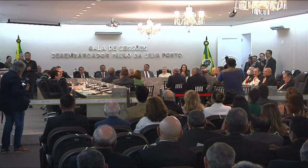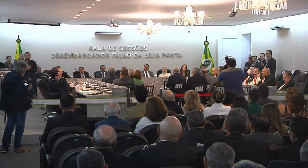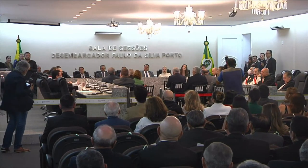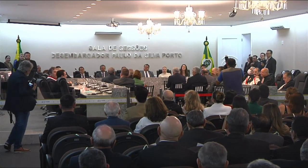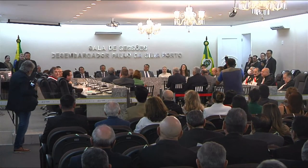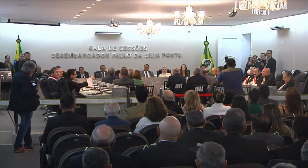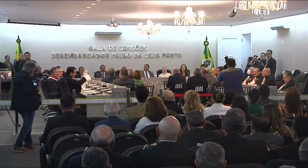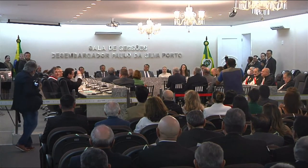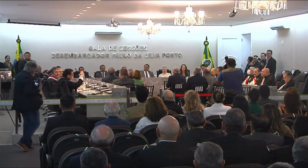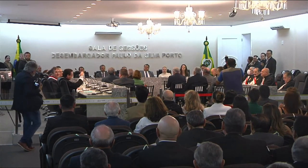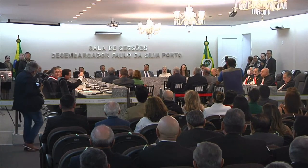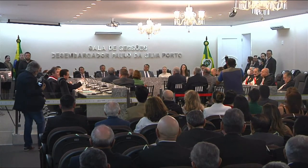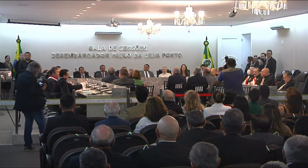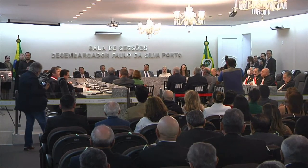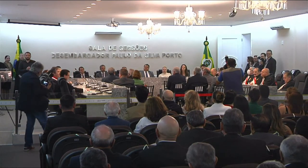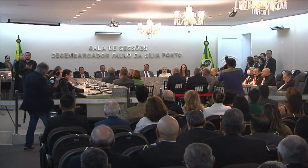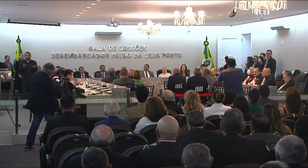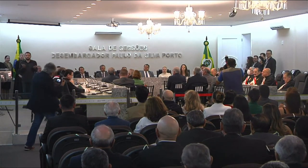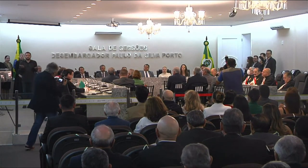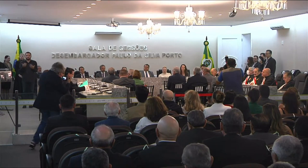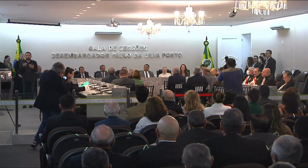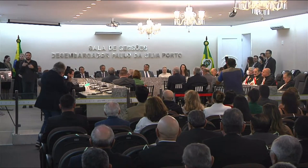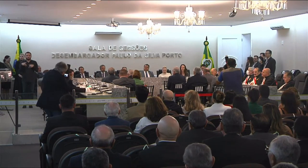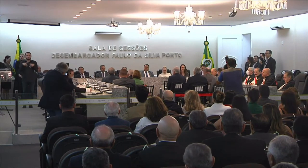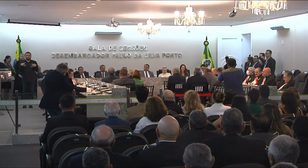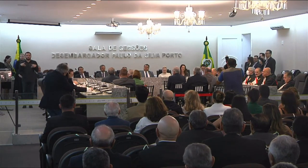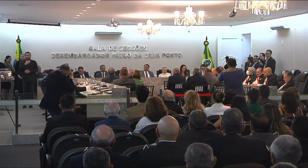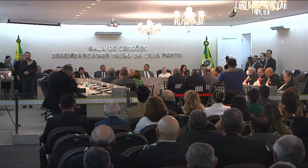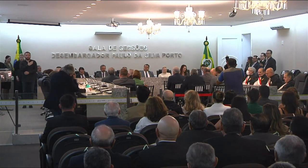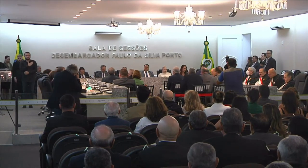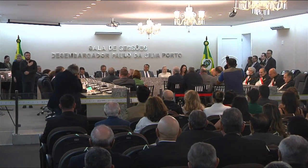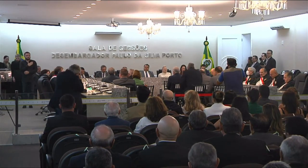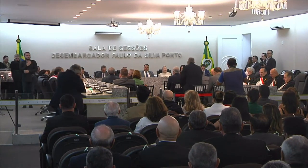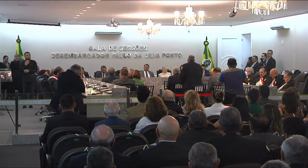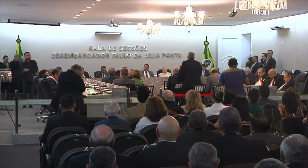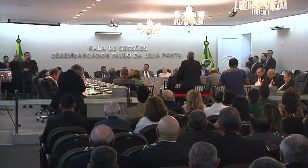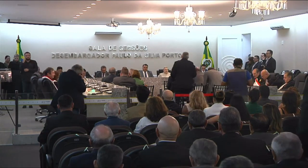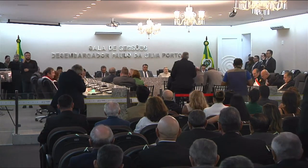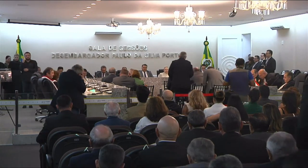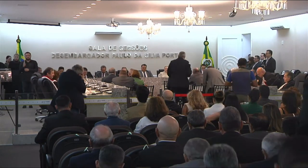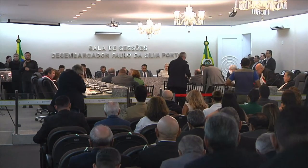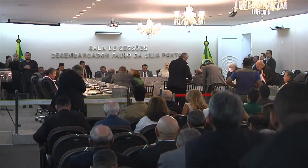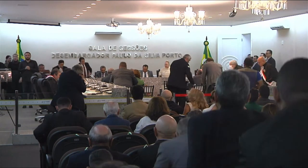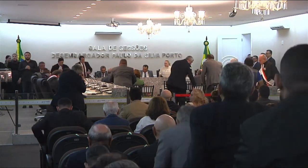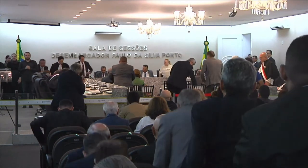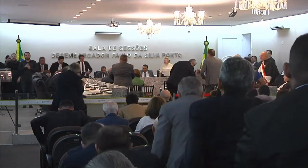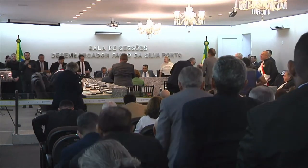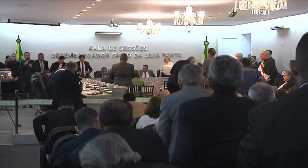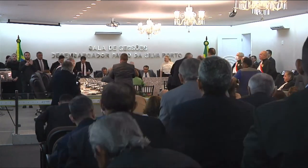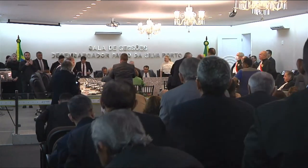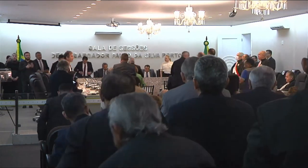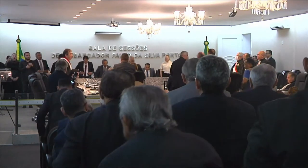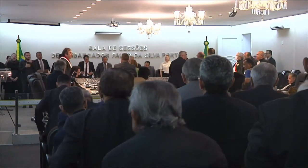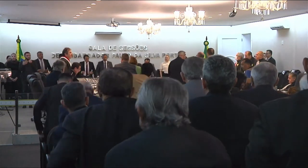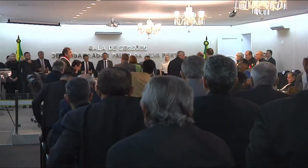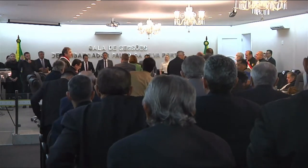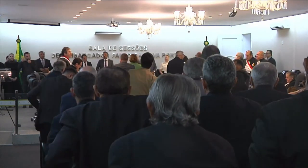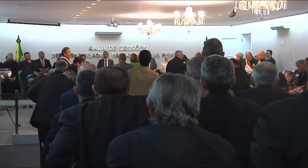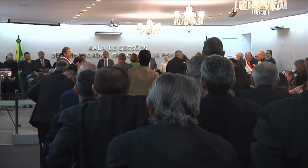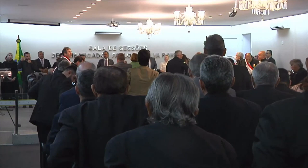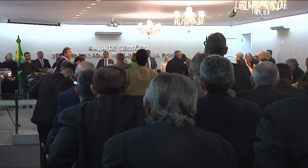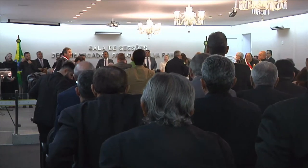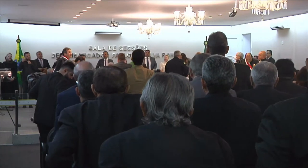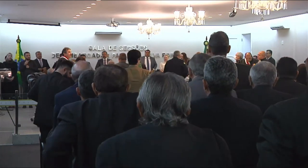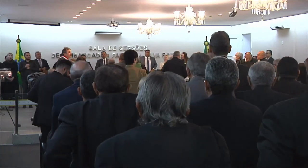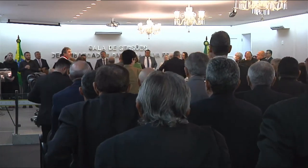senhoras e senhores, em posição de respeito, ouviremos o Hino Nacional Brasileiro, que será apresentado pela cantora lírica